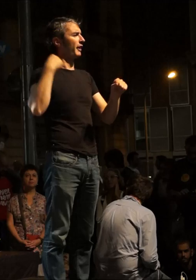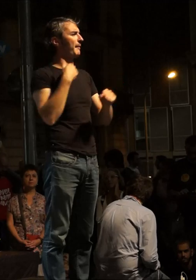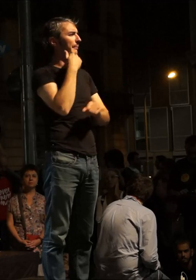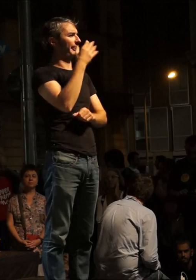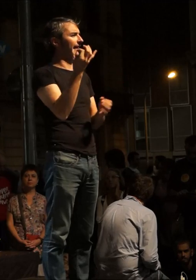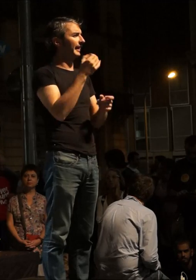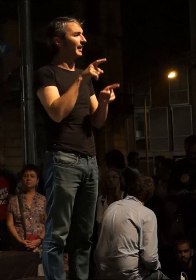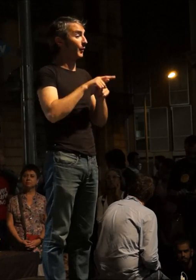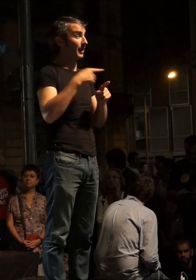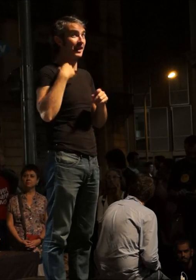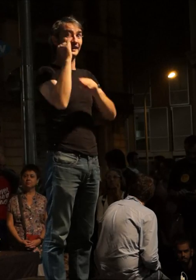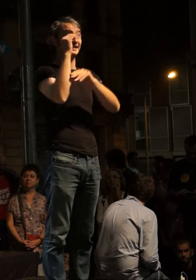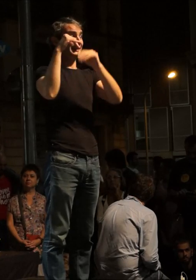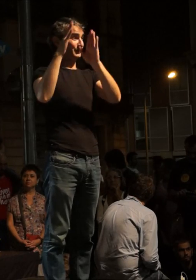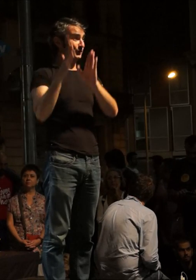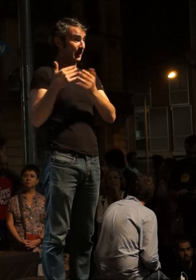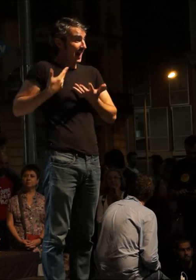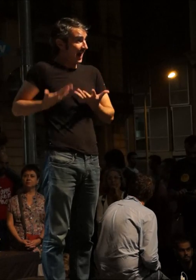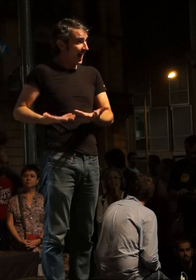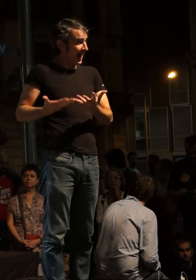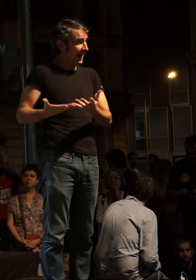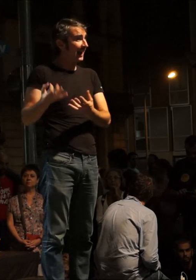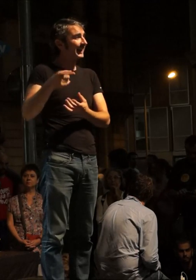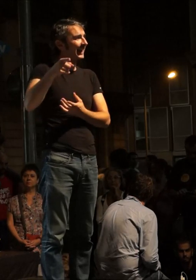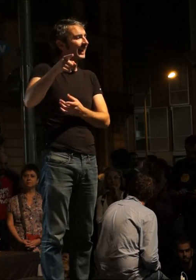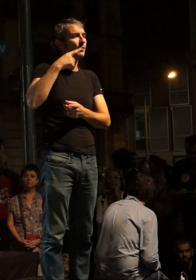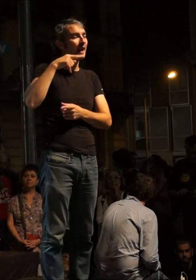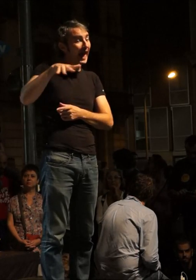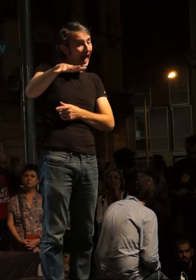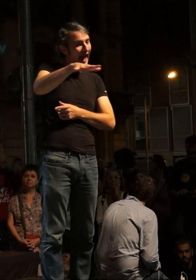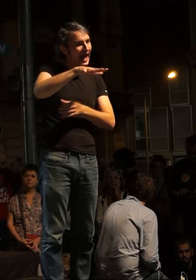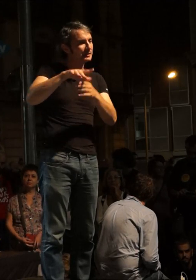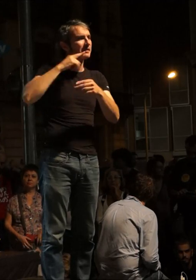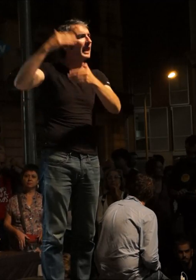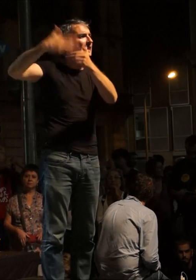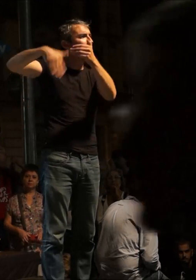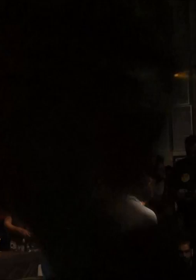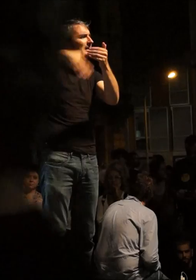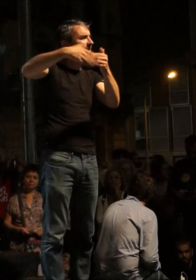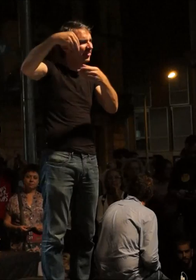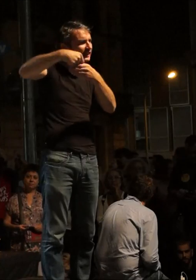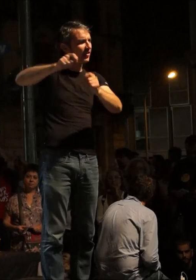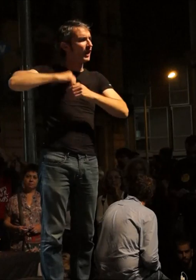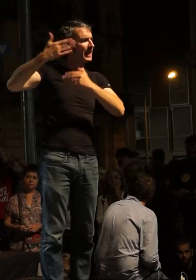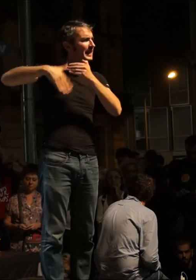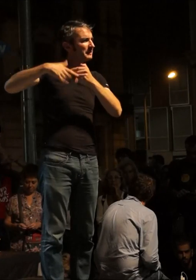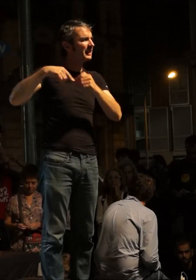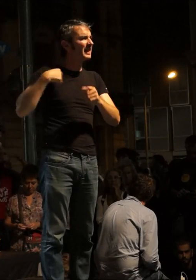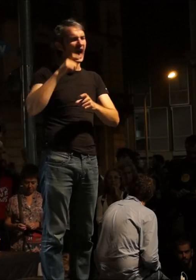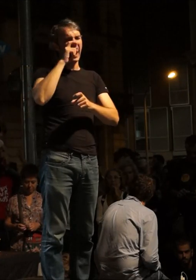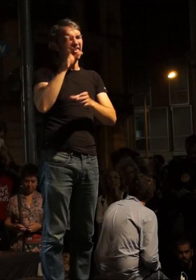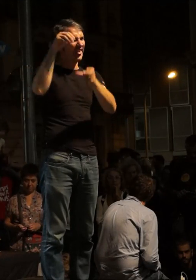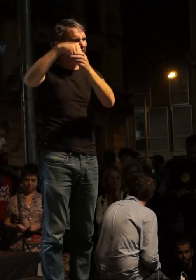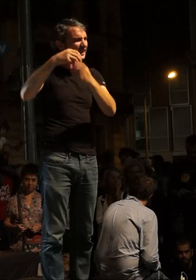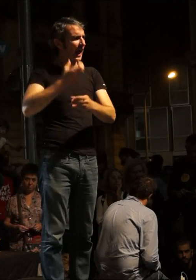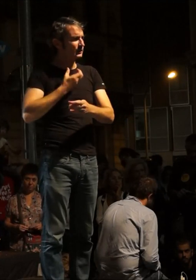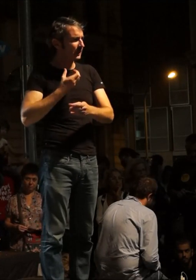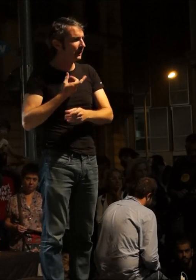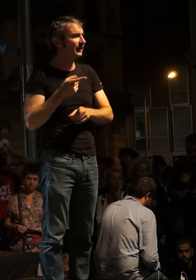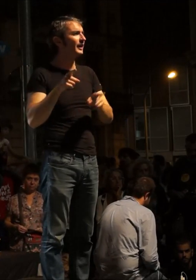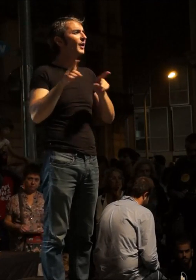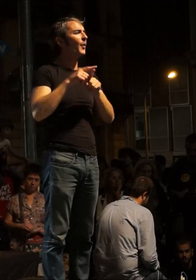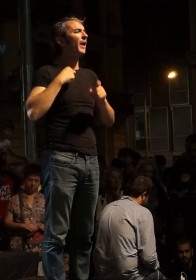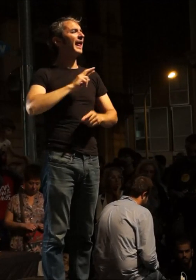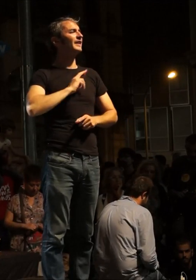que és que les institucions ara mateix són espais de limitació. Els anys que portem als ajuntaments, els anys que els